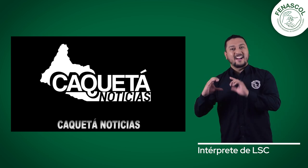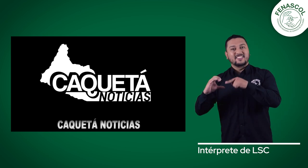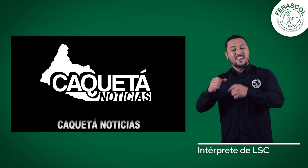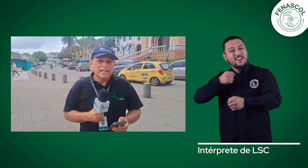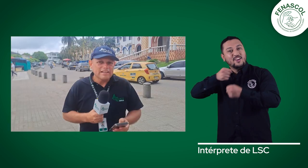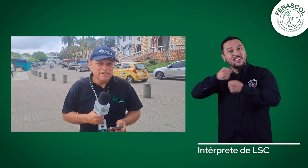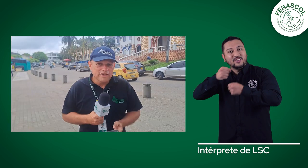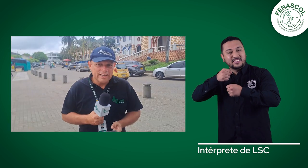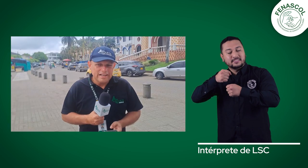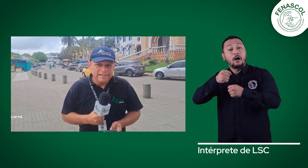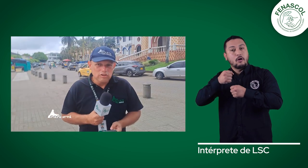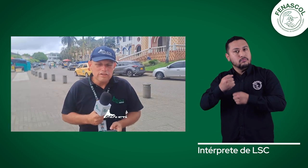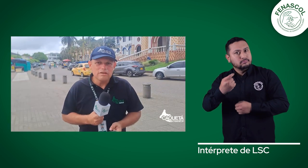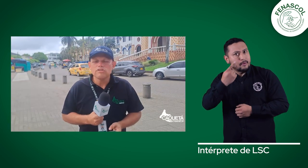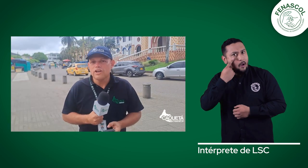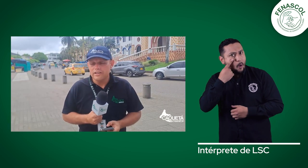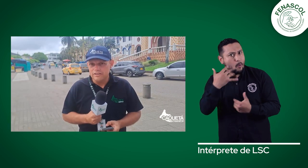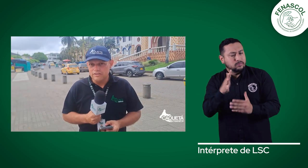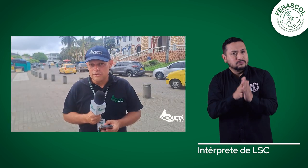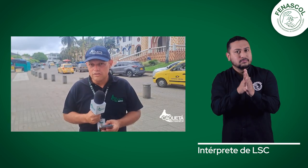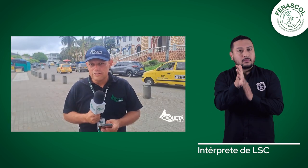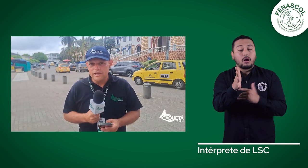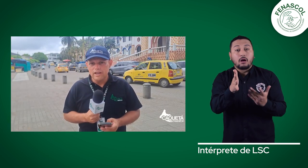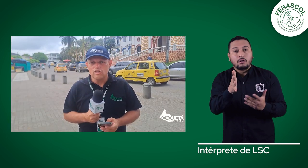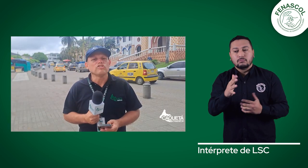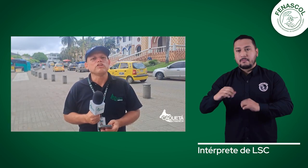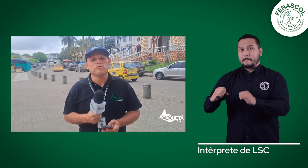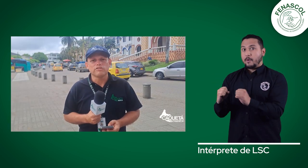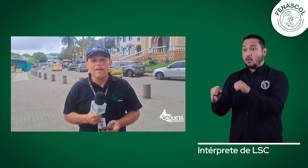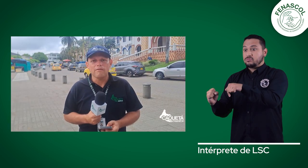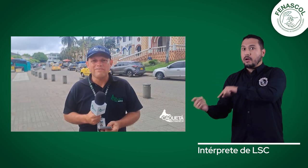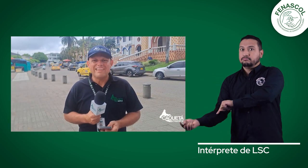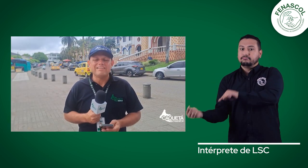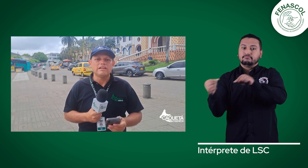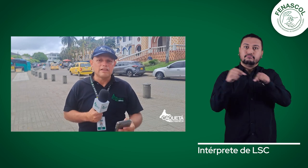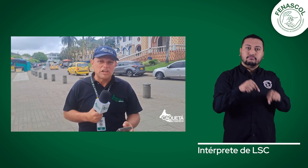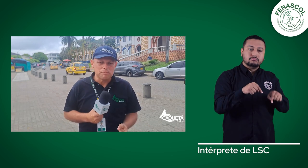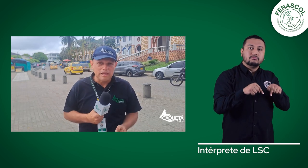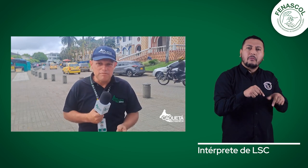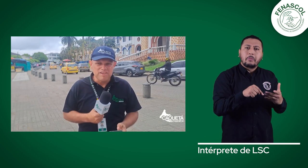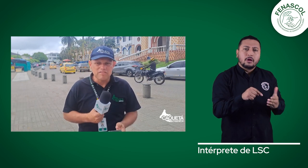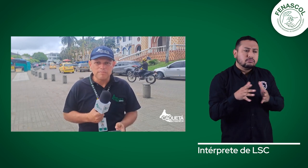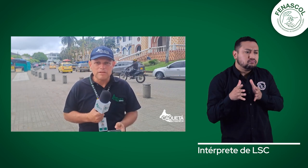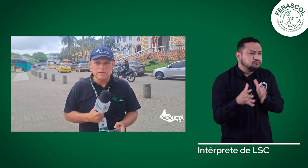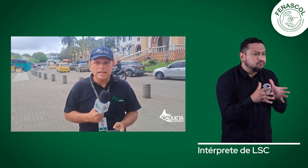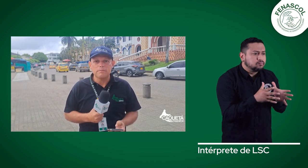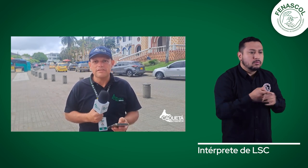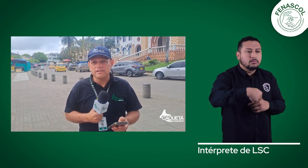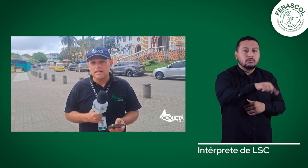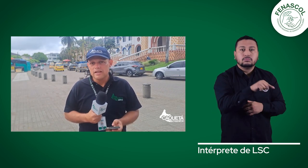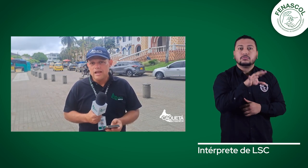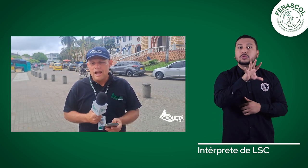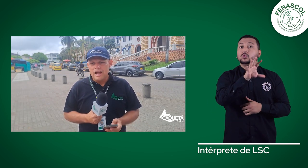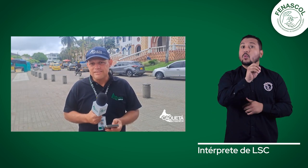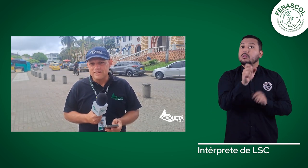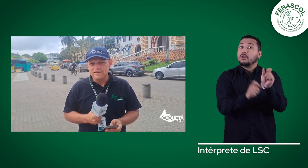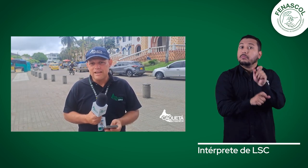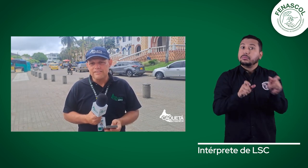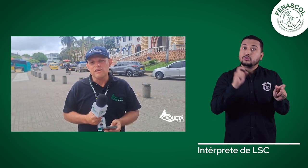Hola, seguidores de Caquetá, noticia, mucha atención que conocimos que desde el interior del país vinieron precisamente a capacitar a cerca de 50